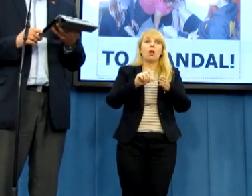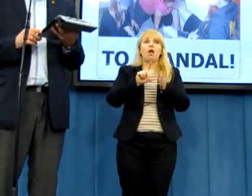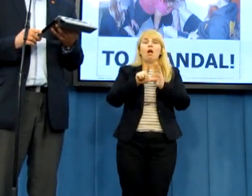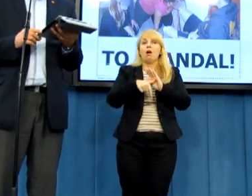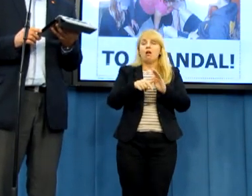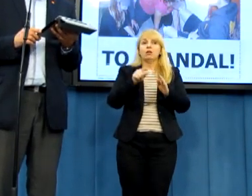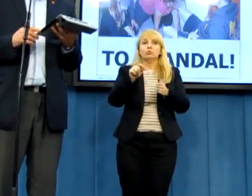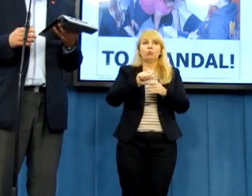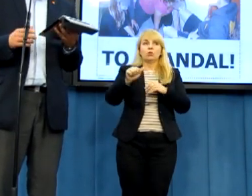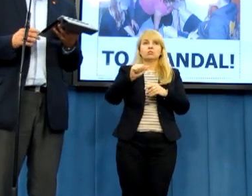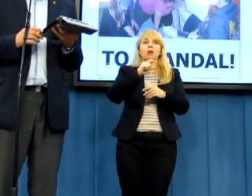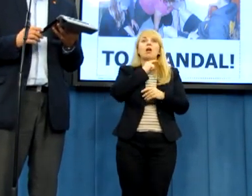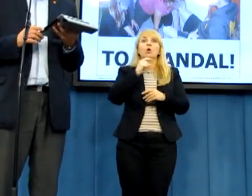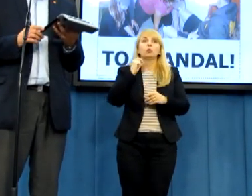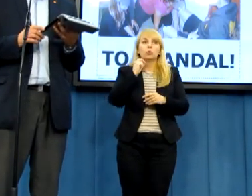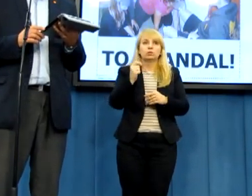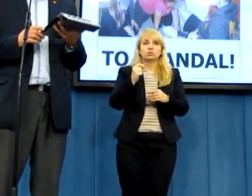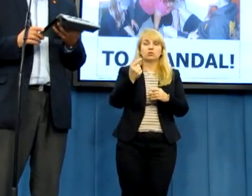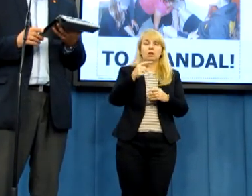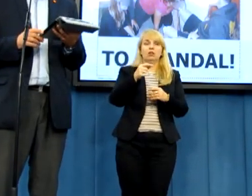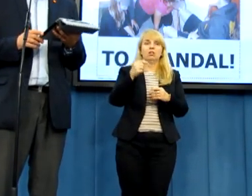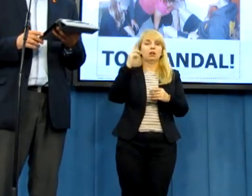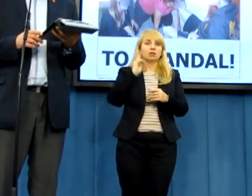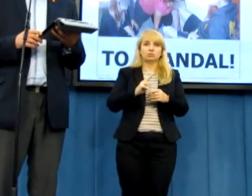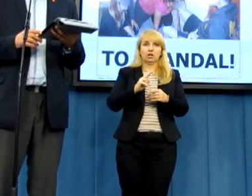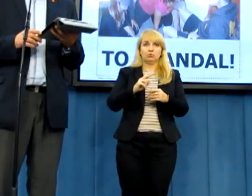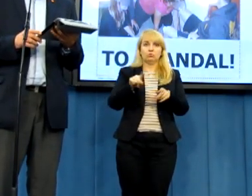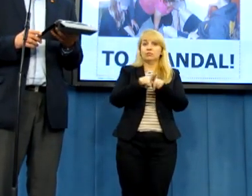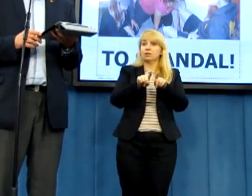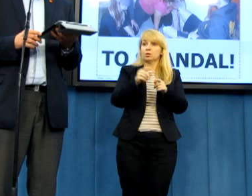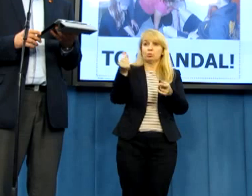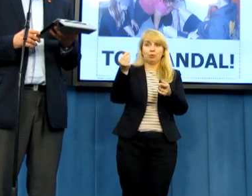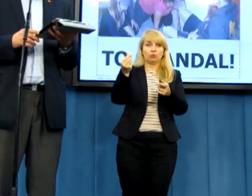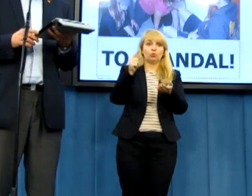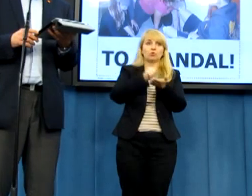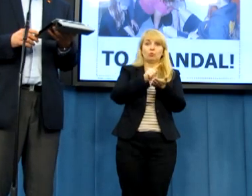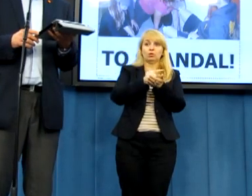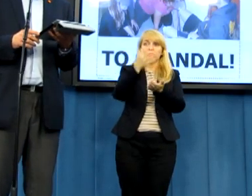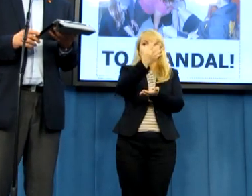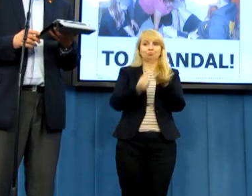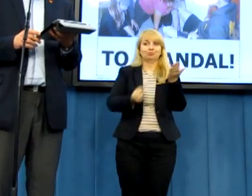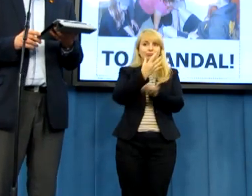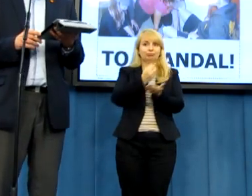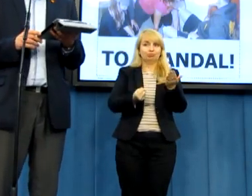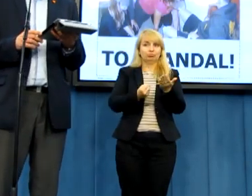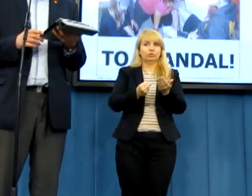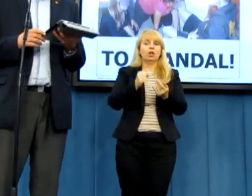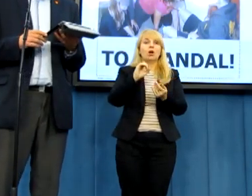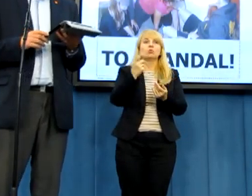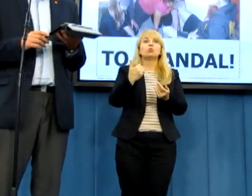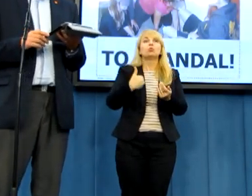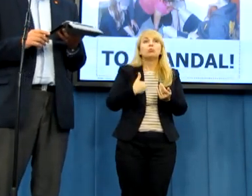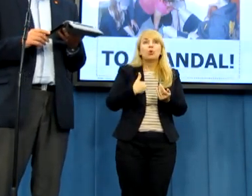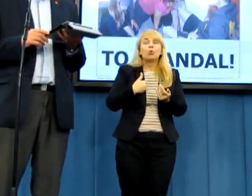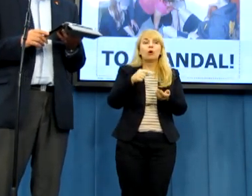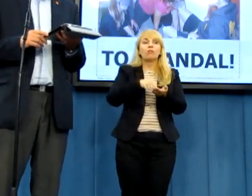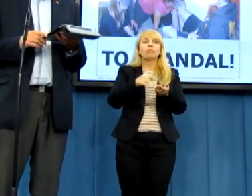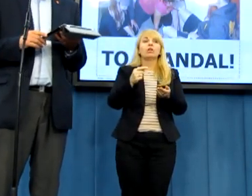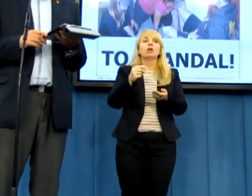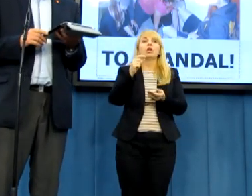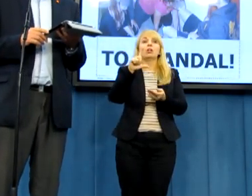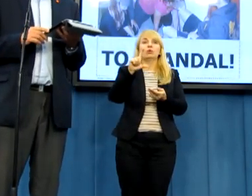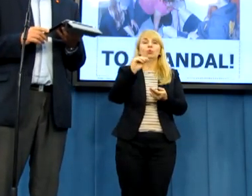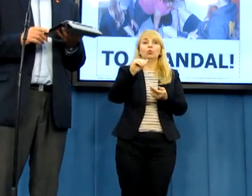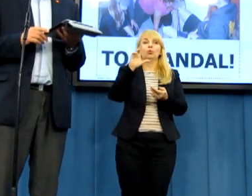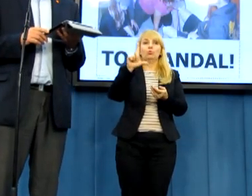polskich podatników, od nas wszystkich. To, co się wydarzyło w Lubinie, w gimnazjum salezjańskim,